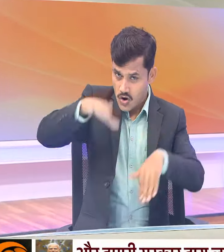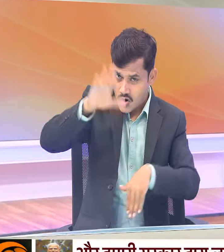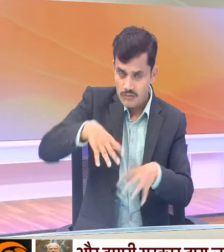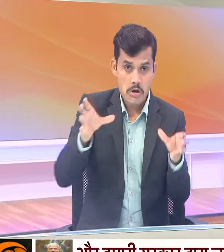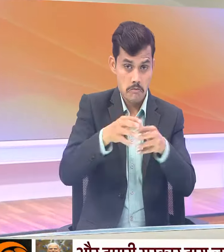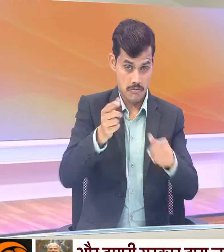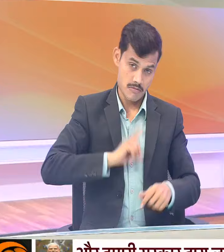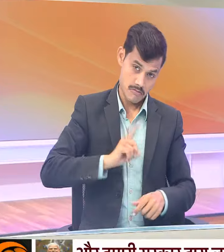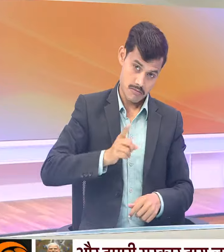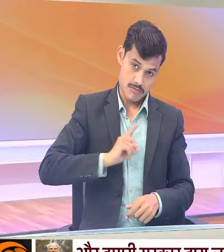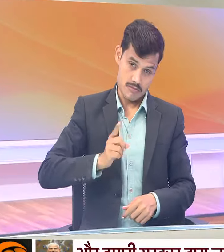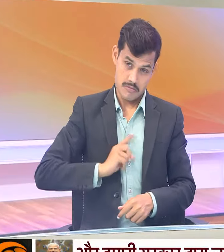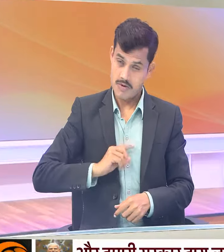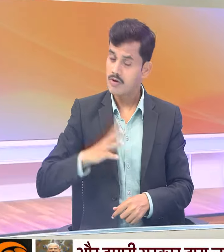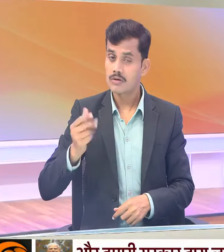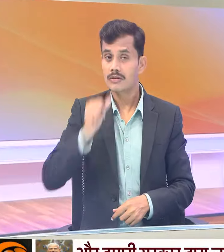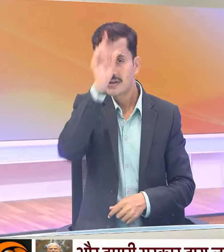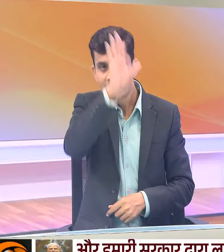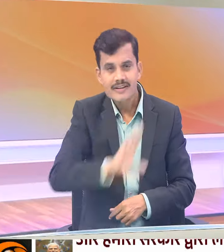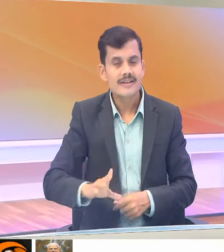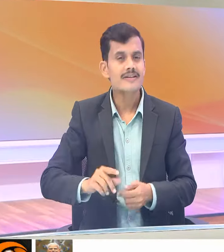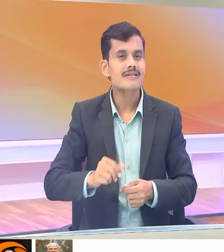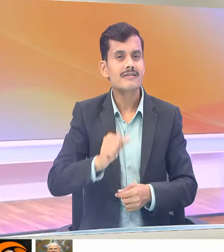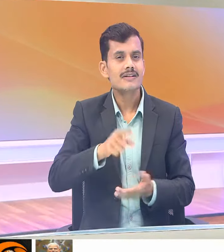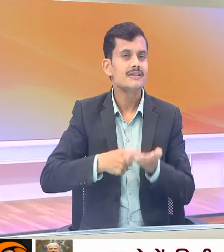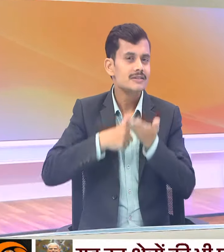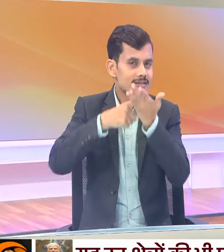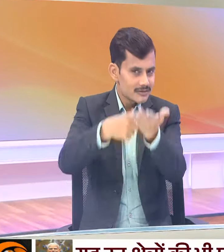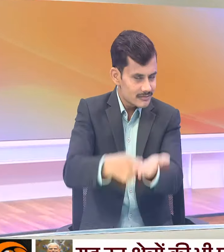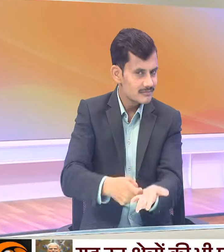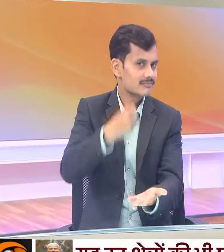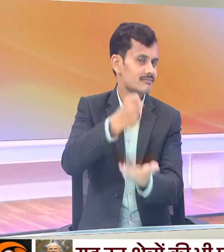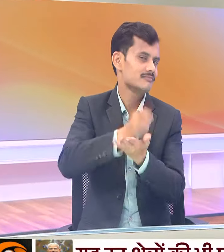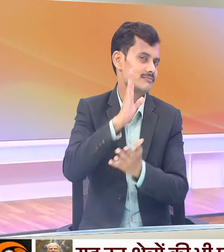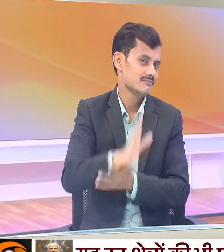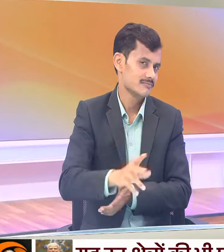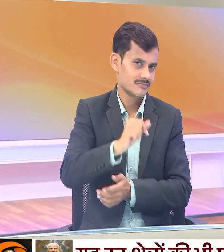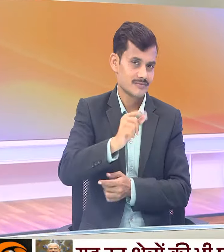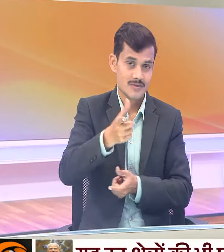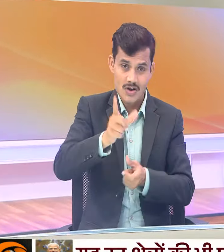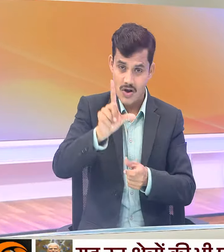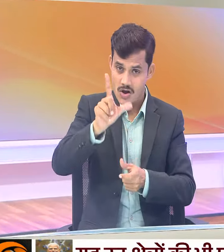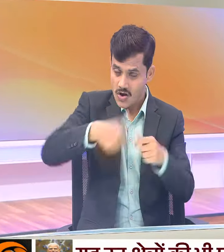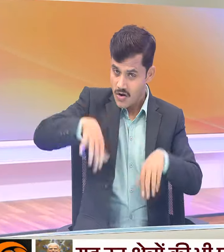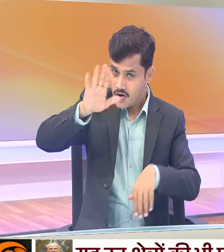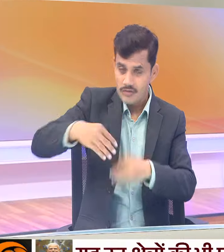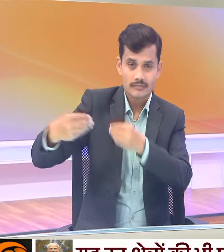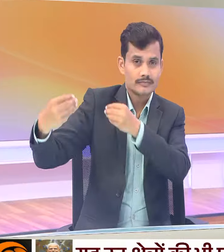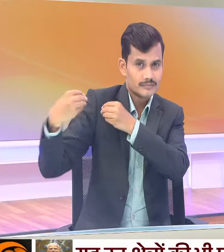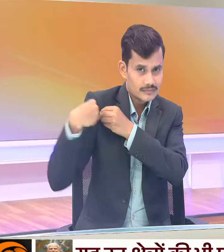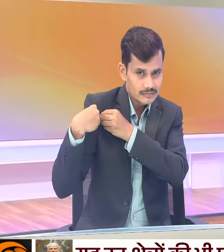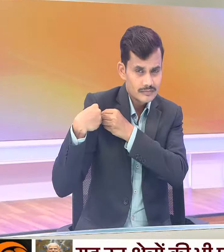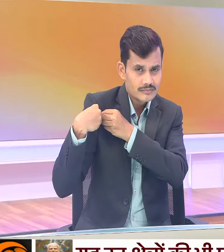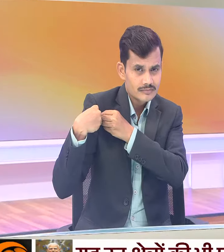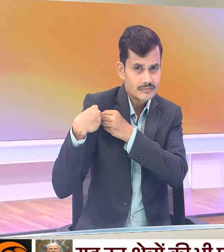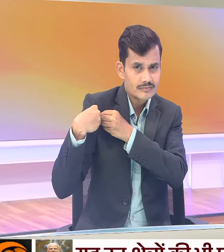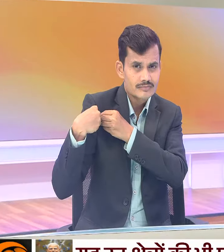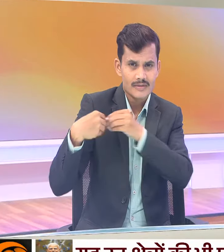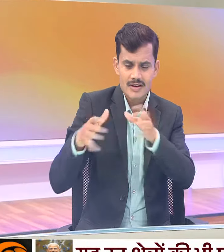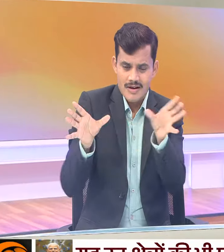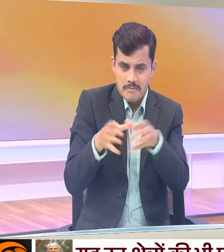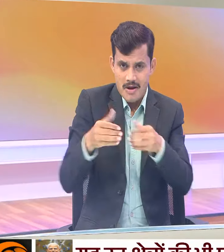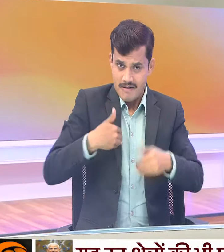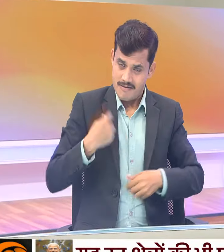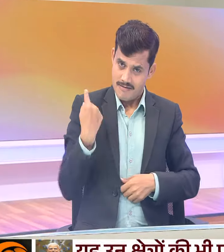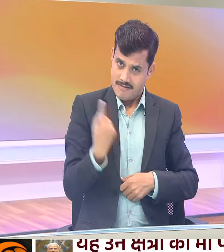नहीं यह सदन देश के लिए है यह सदन संसबर तक इस सिवा तक नहीं है